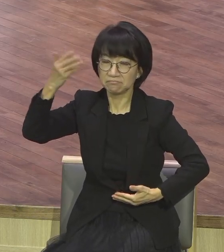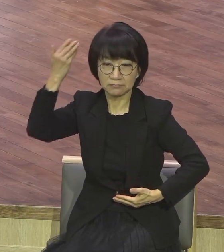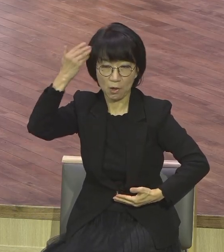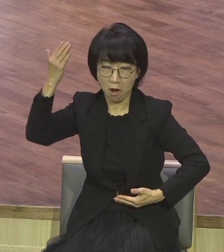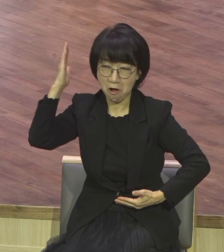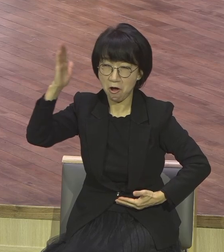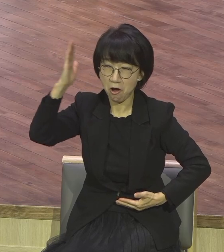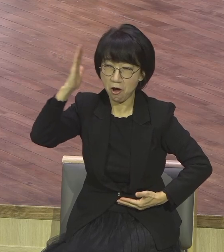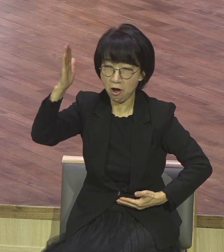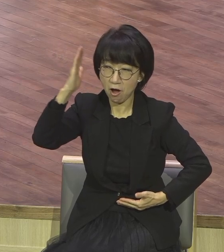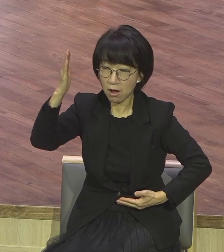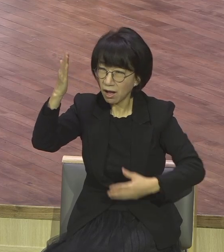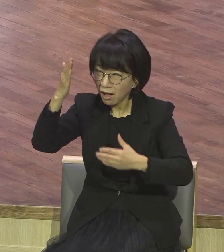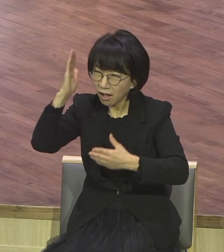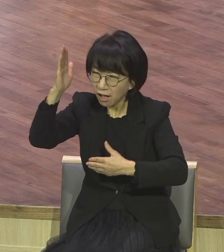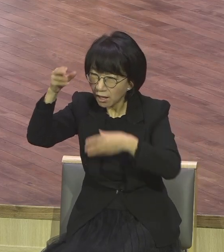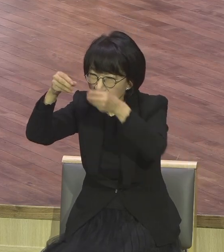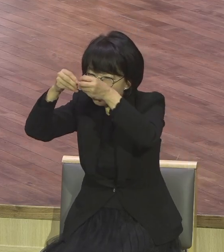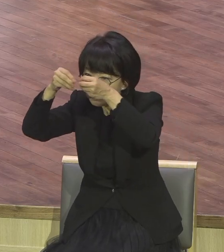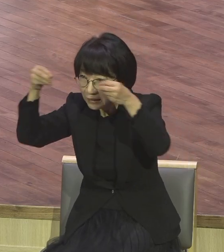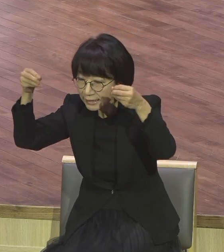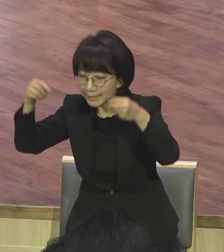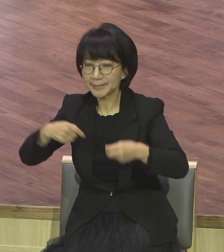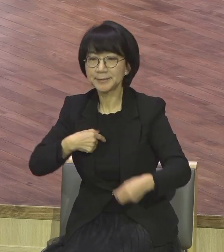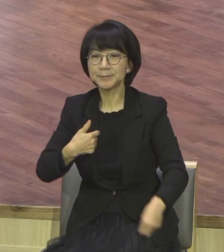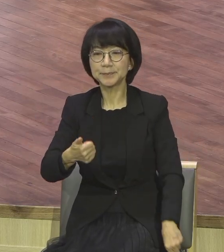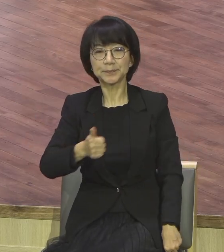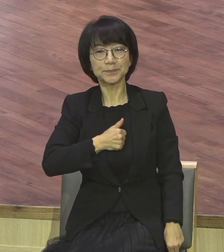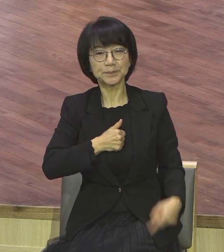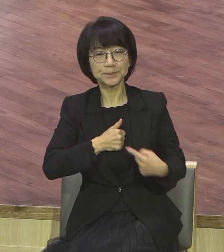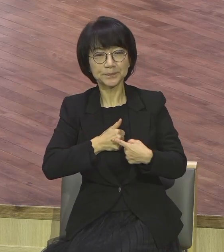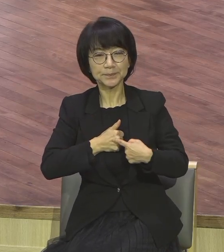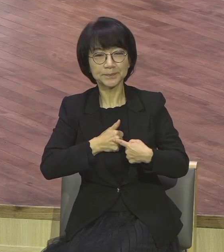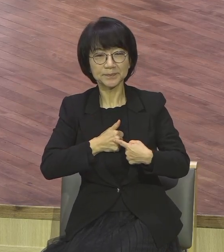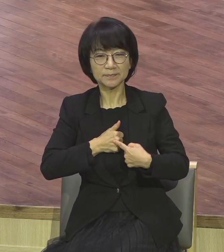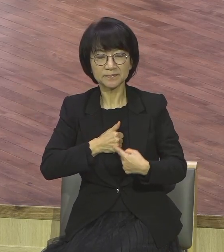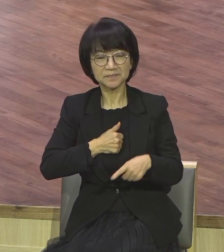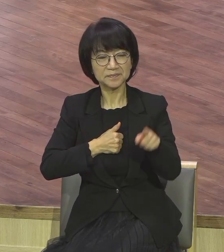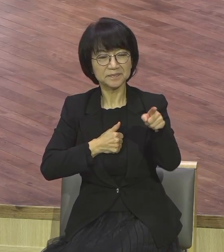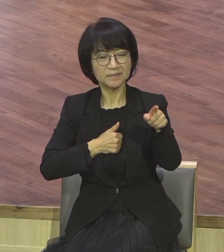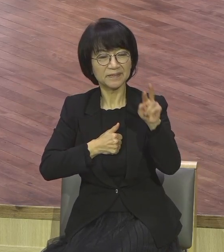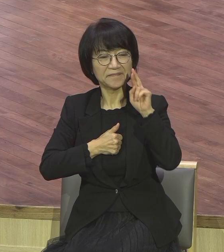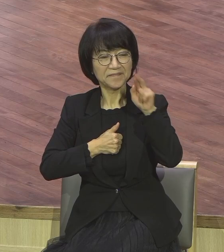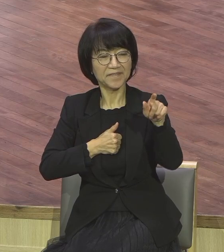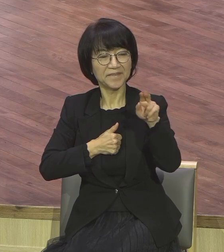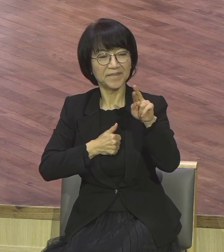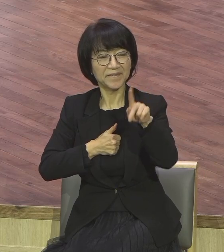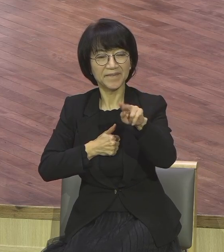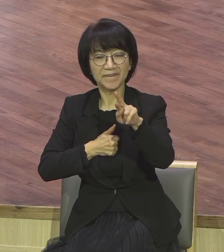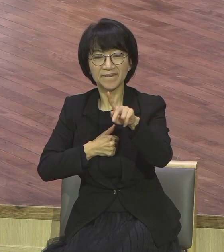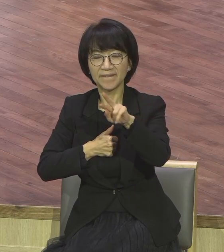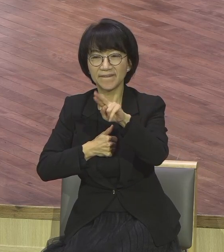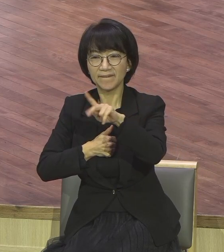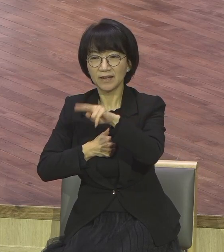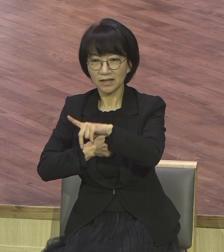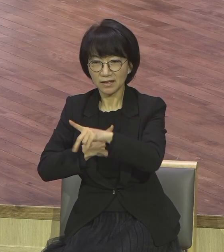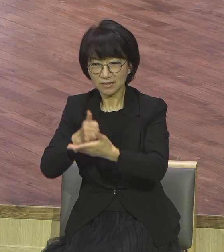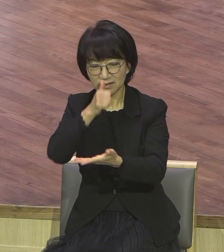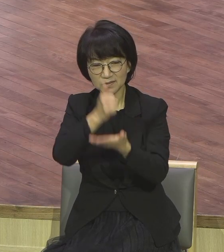자신을 부각시키는 겁니다. 자기를 부각시키고 상대방에 대해서는 율법의 정제를 일삼는 그런 말을